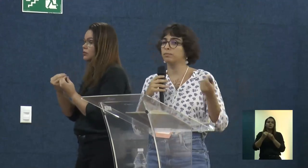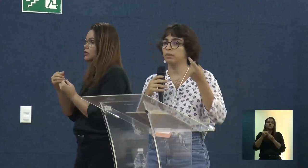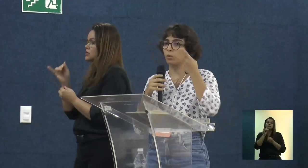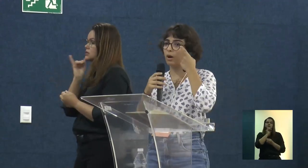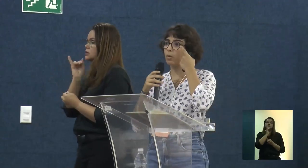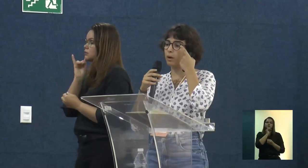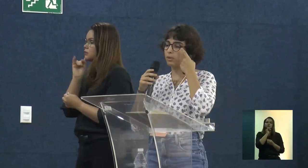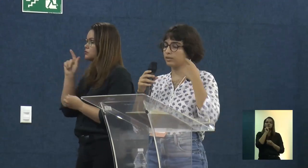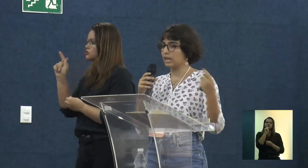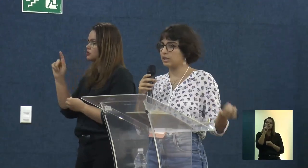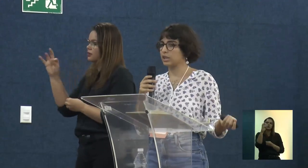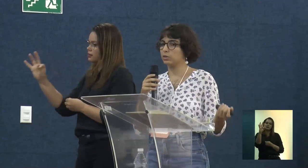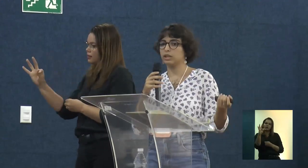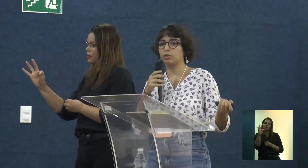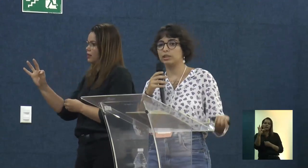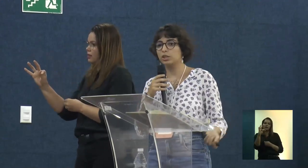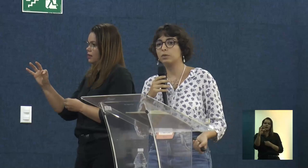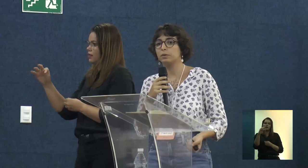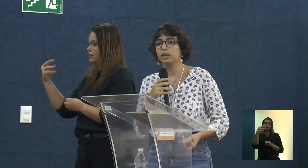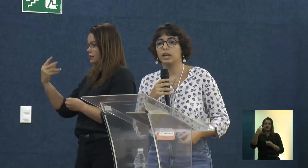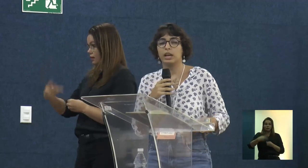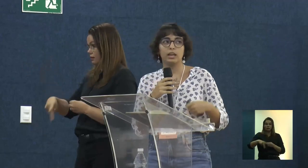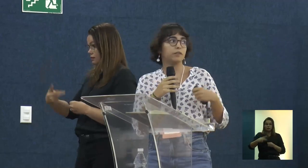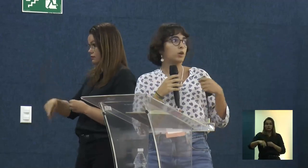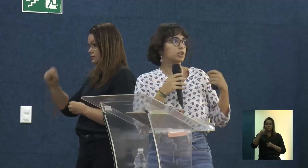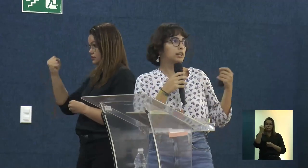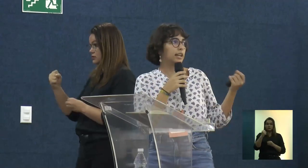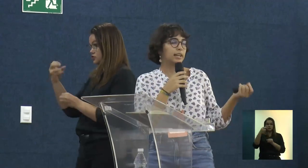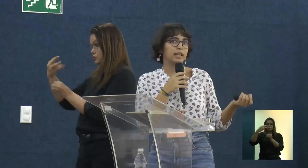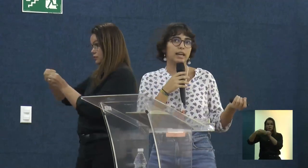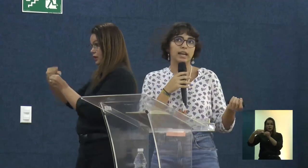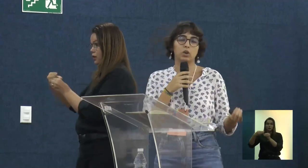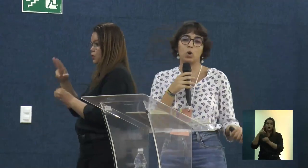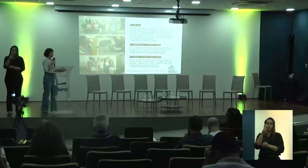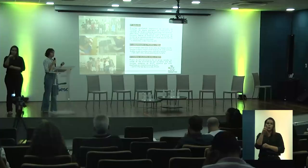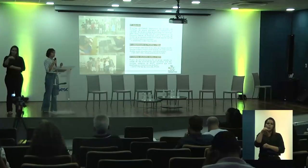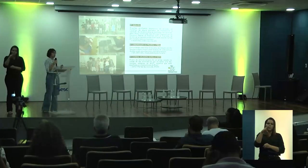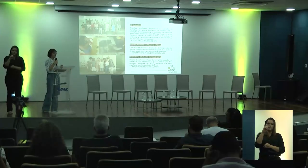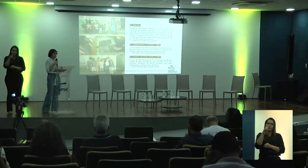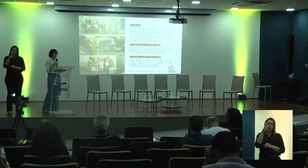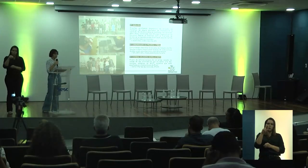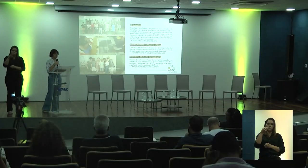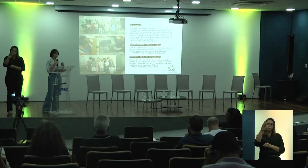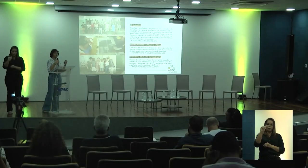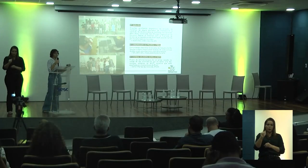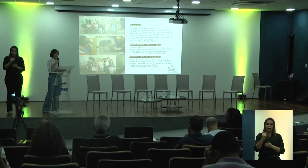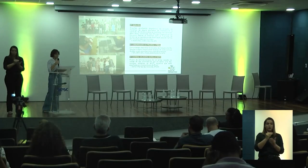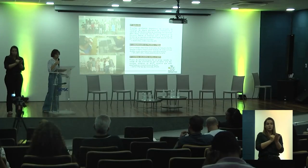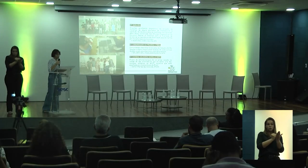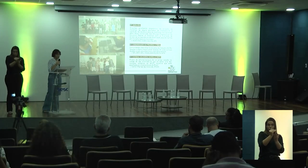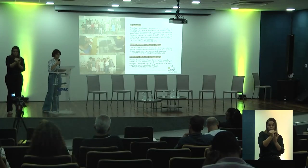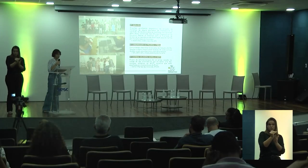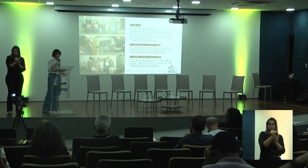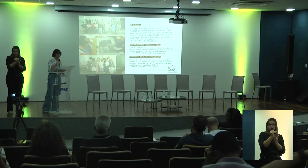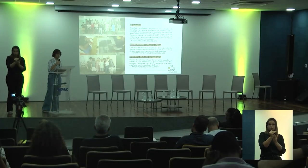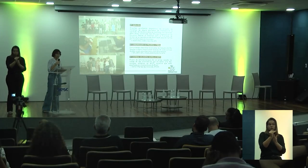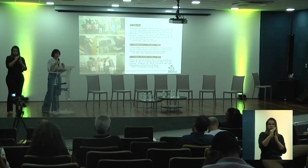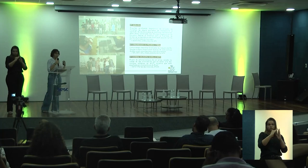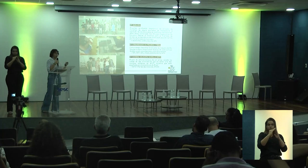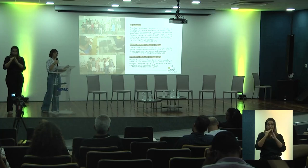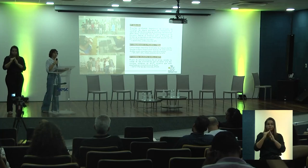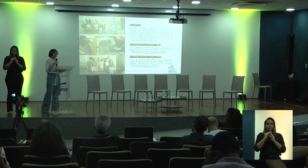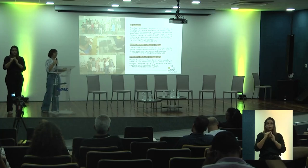Umbaúba. Umbaúba é uma cidade aqui do interior de Sergipe. Ele foi um GT que começou a partir de melhores habitacionais.